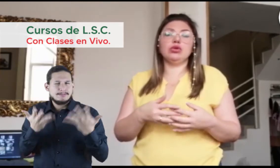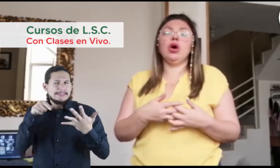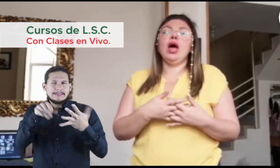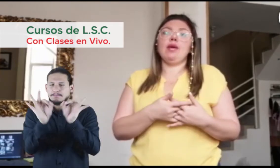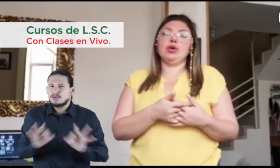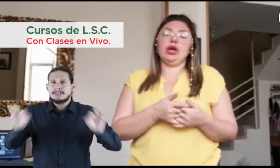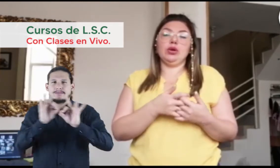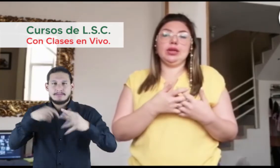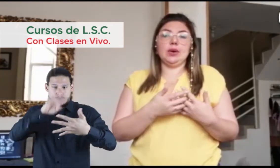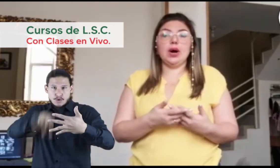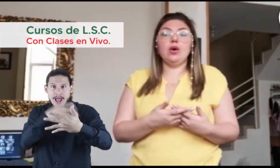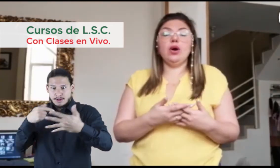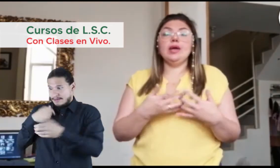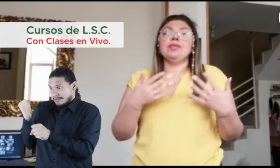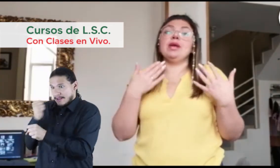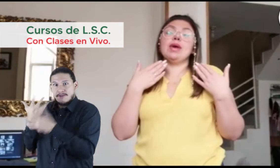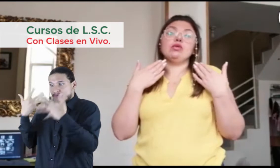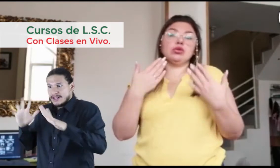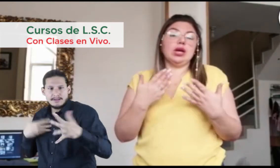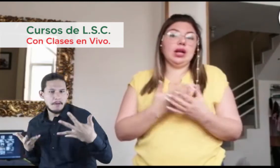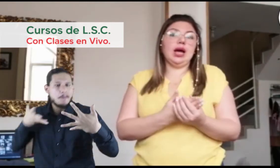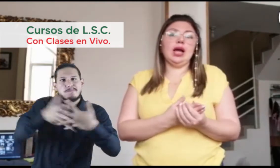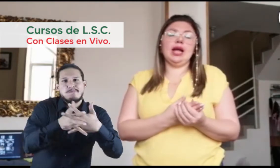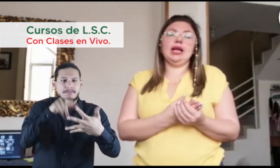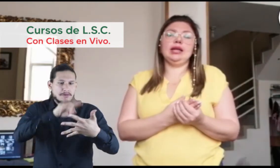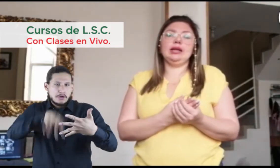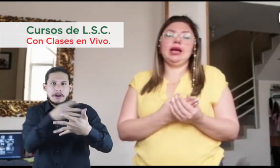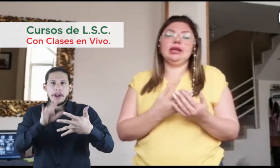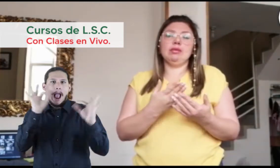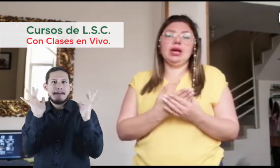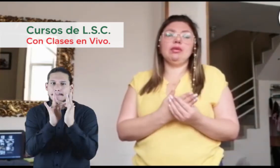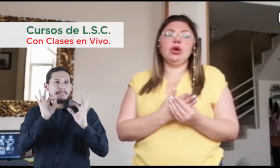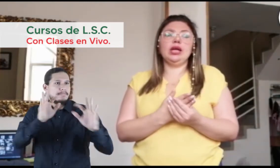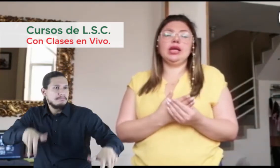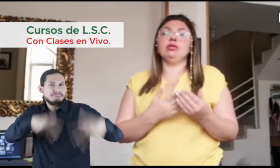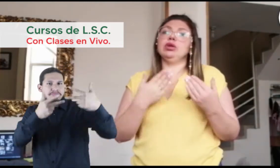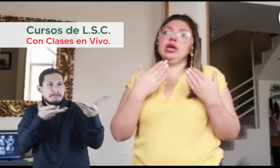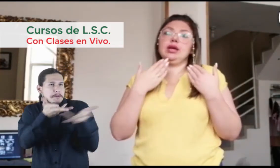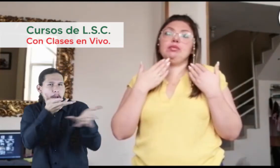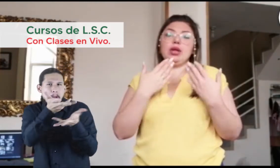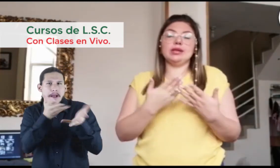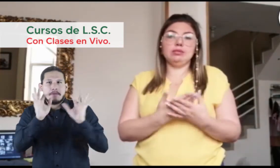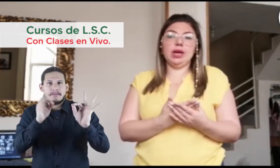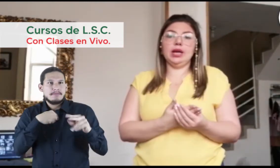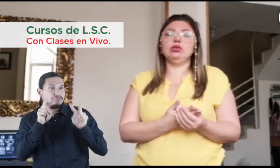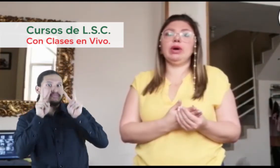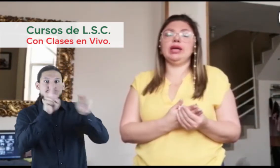se ajustó a mi horario de trabajo y me gusta el tema de la modalidad porque puedes ver a tu